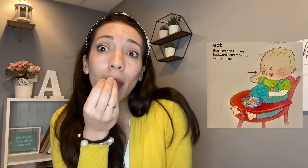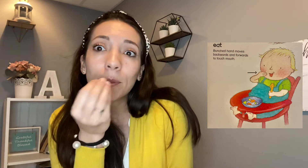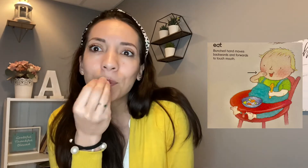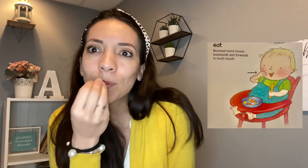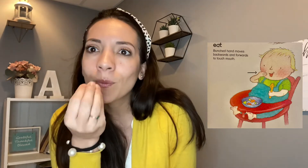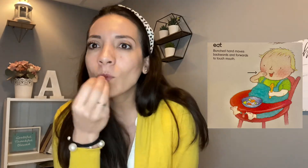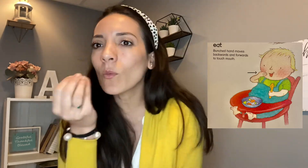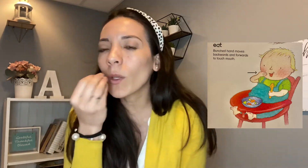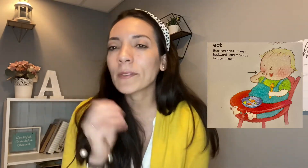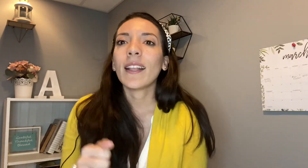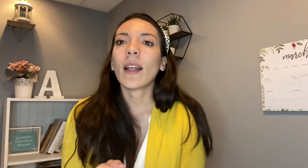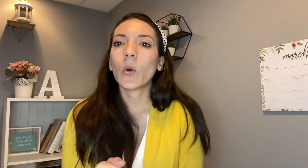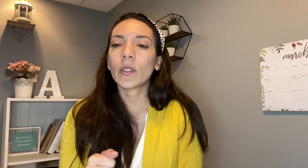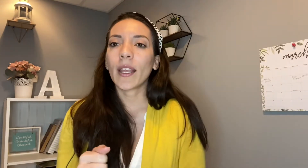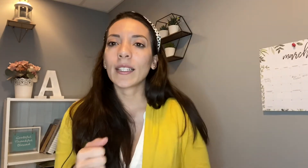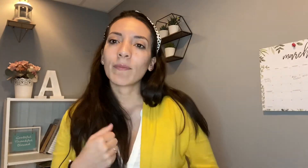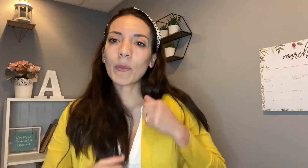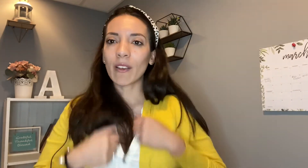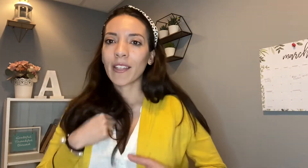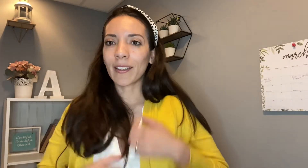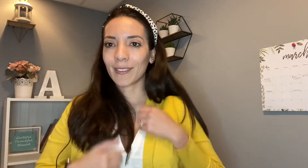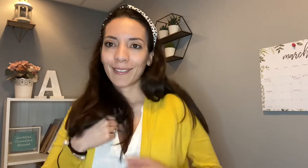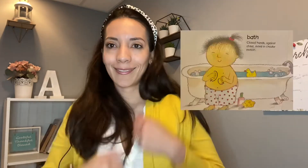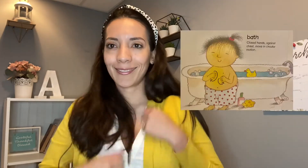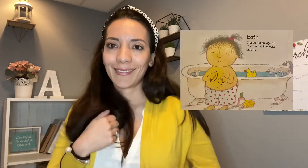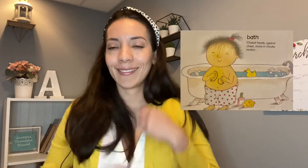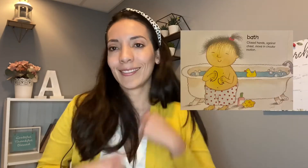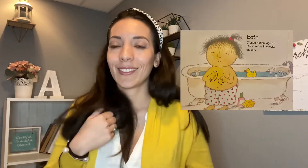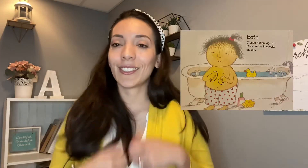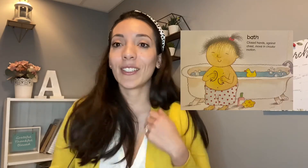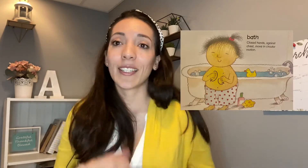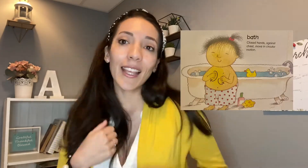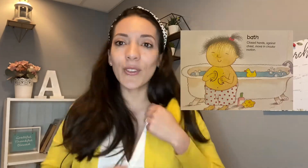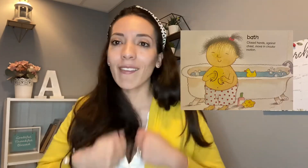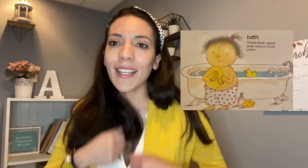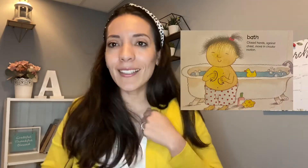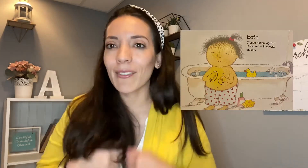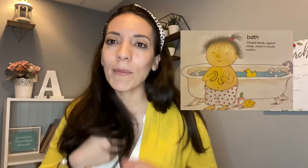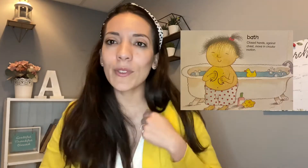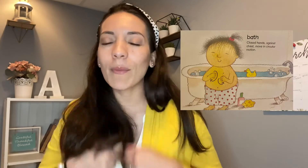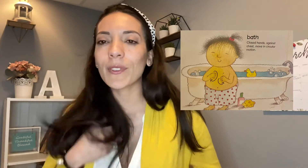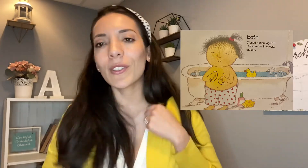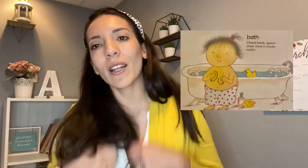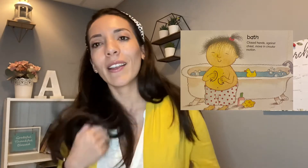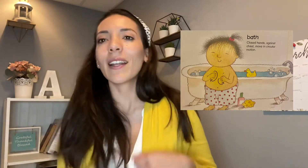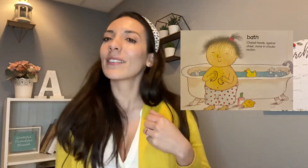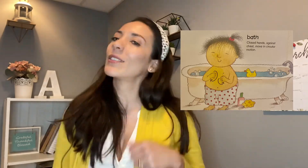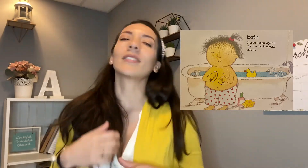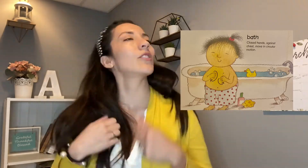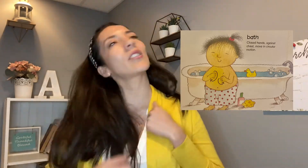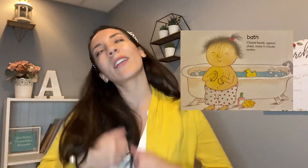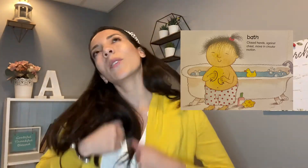la otra es vamos a bañarnos entonces yo le decía es hora de bañarse vamos vamos es hora de bañarse entonces ellos ya eran como